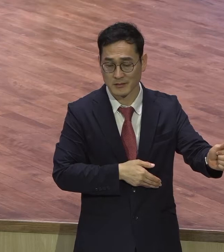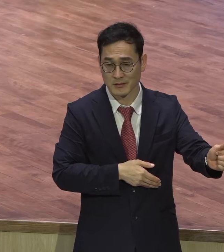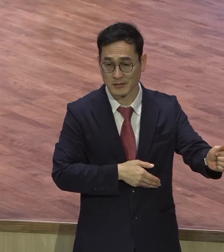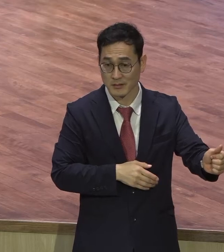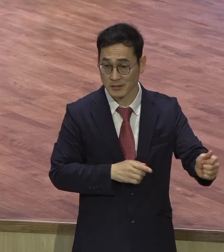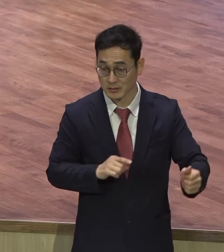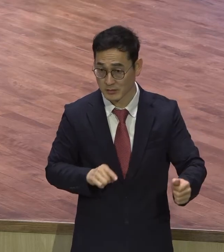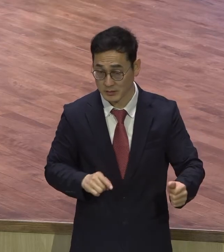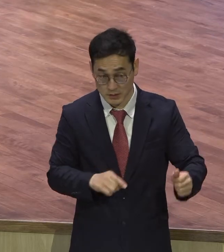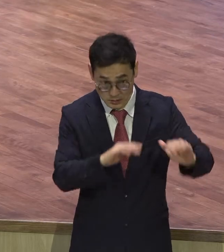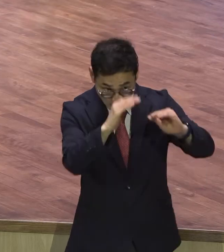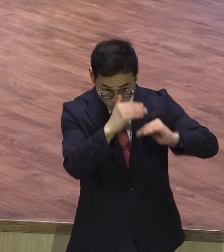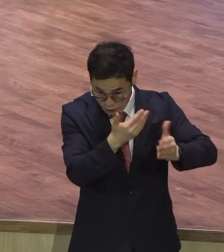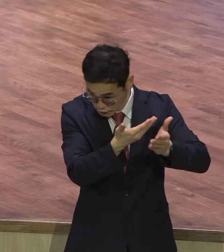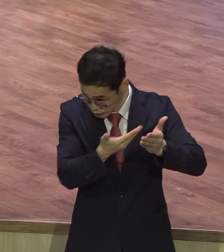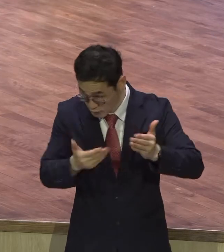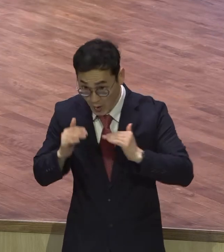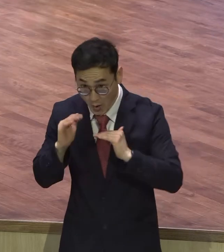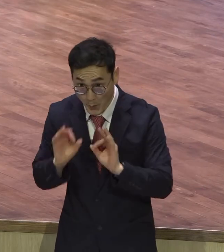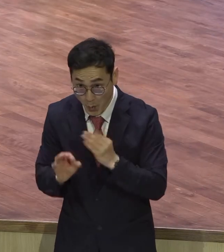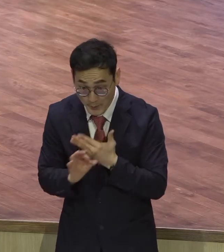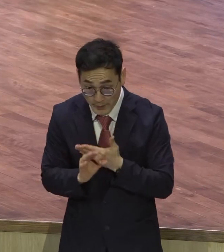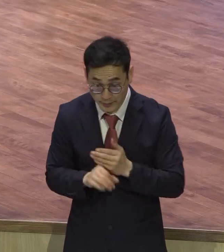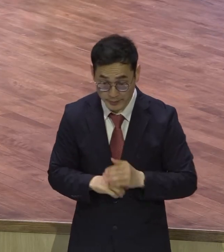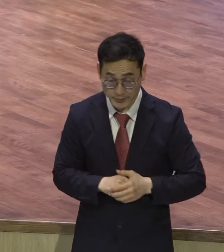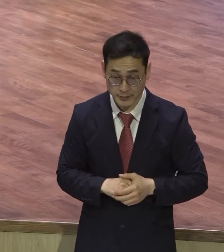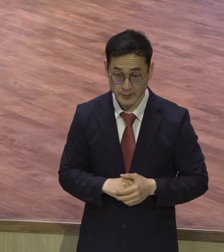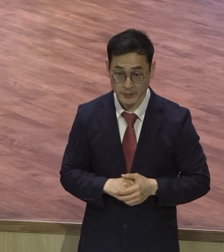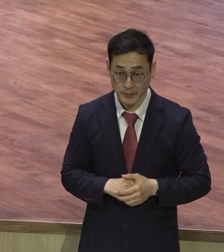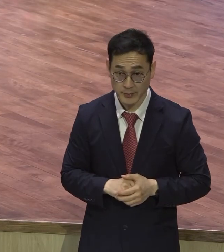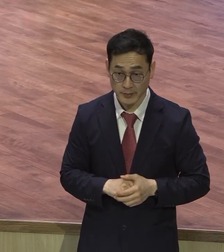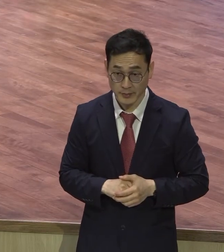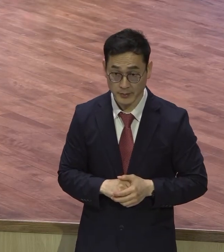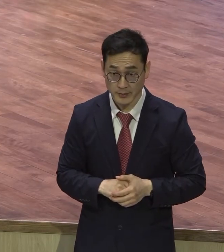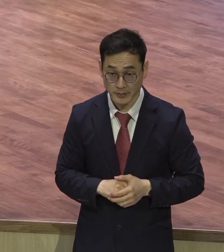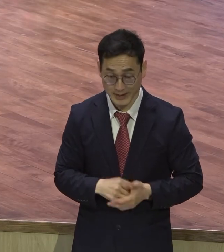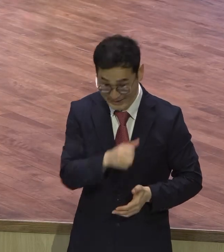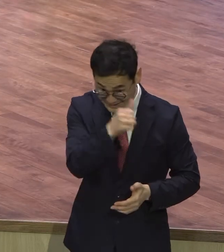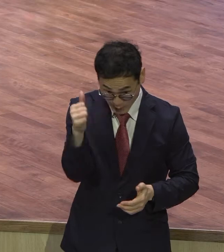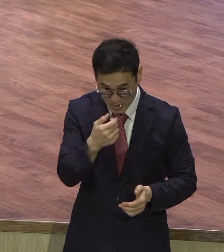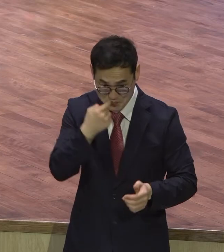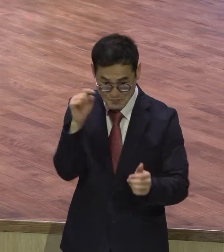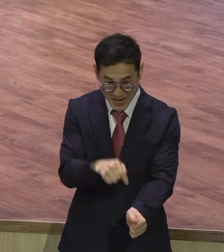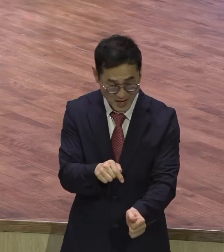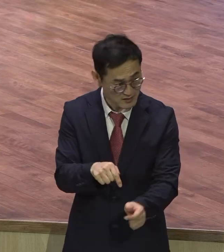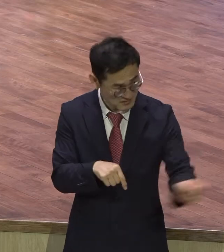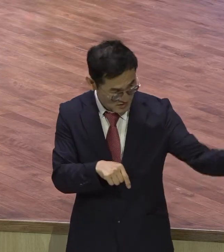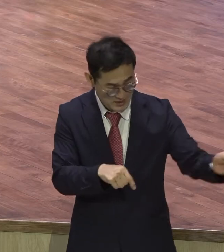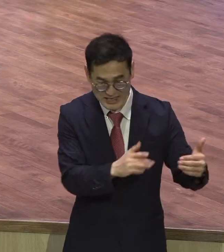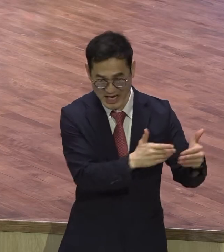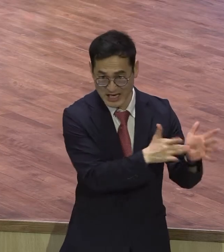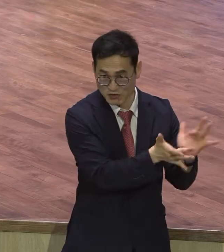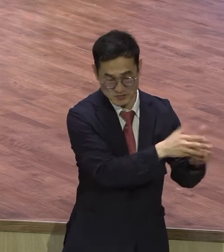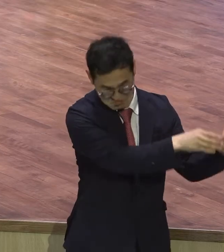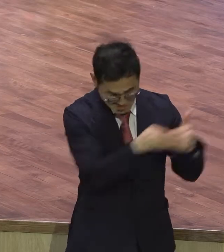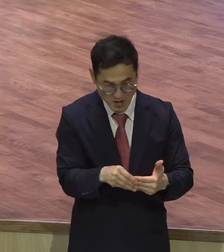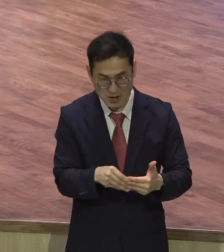성경을 전시 흐르러 보면 강압적으로 그렇게 백부장이 장로들에게 말한 게 아니에요. 유대인의 장로들을 스스로